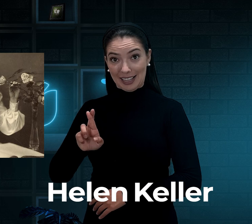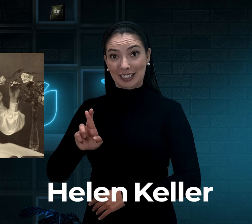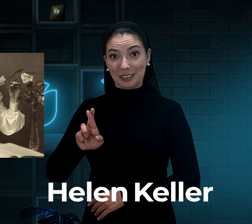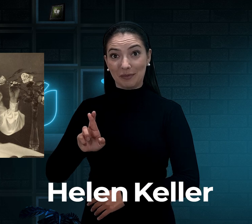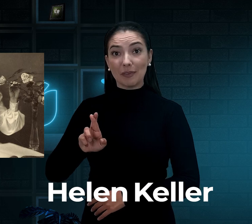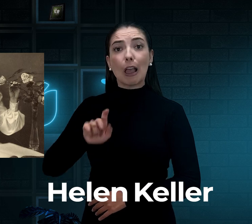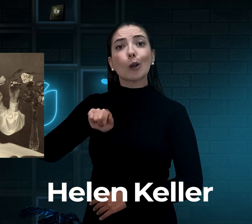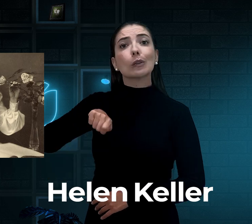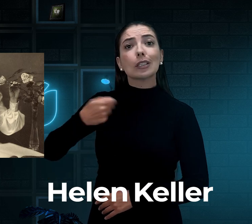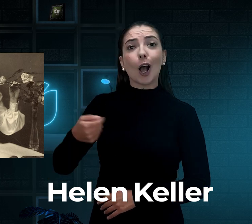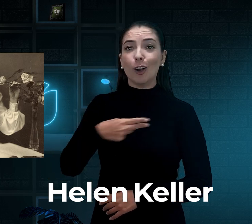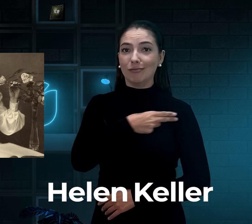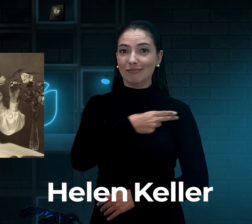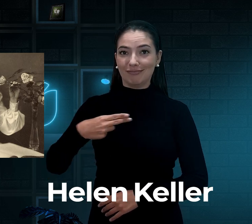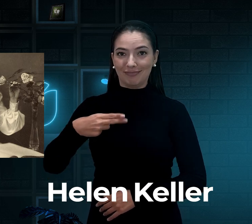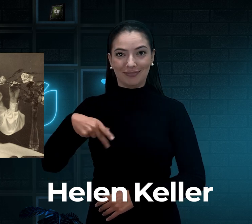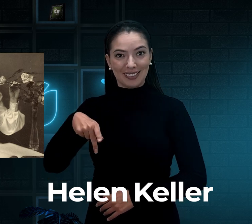Este é o sinal da Ellen Keller.